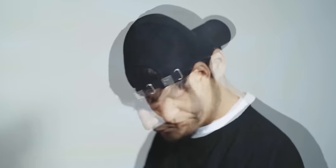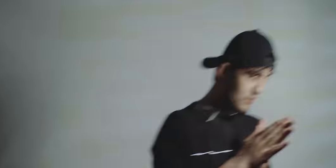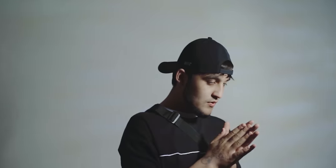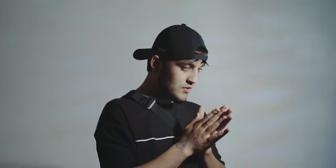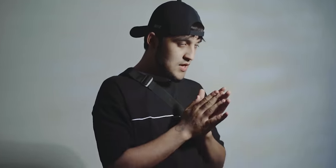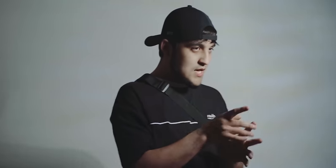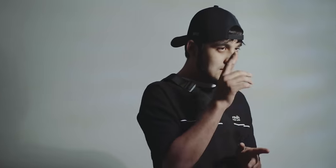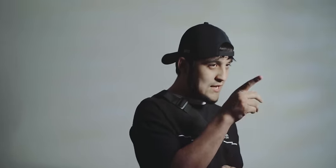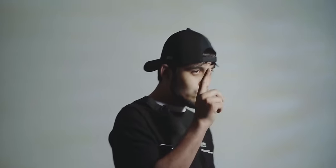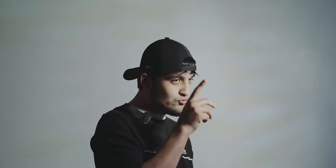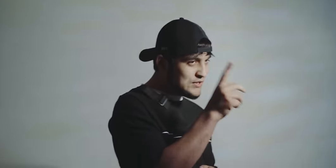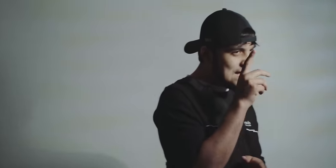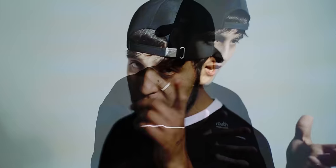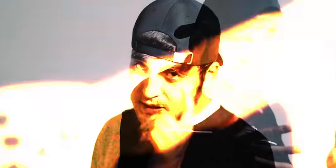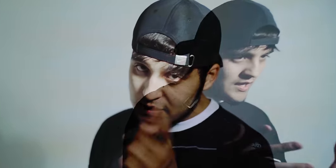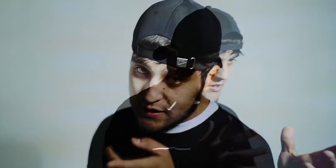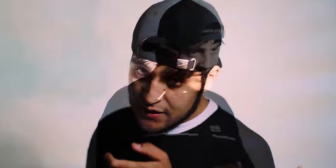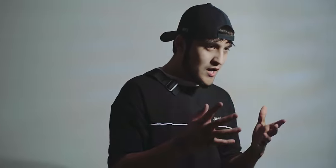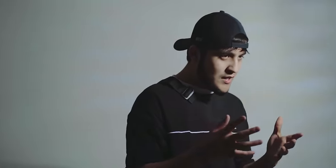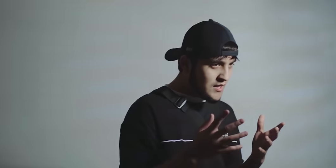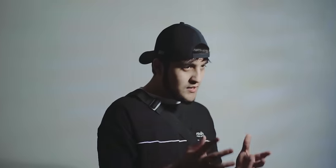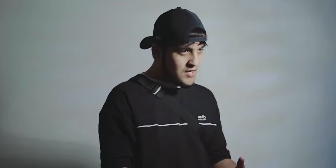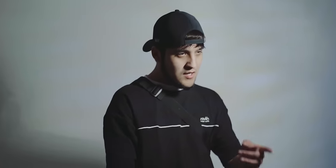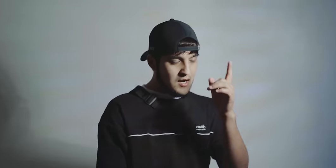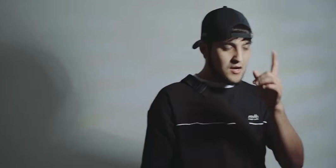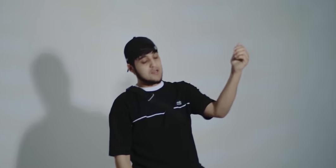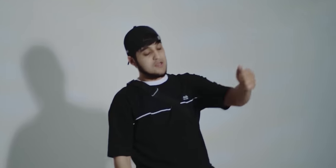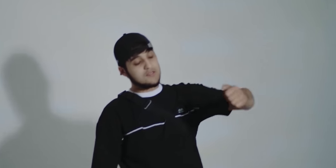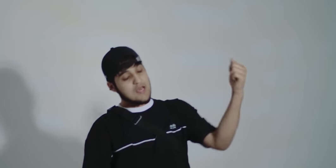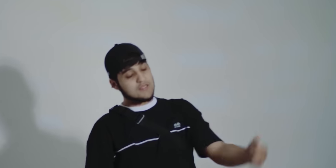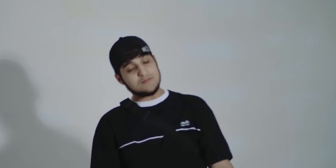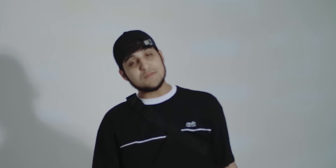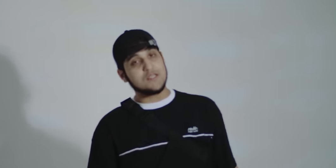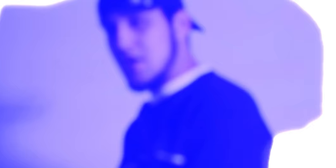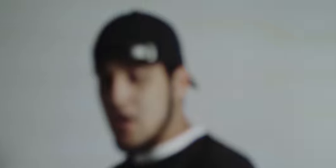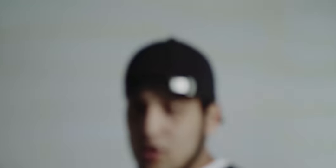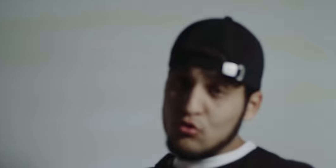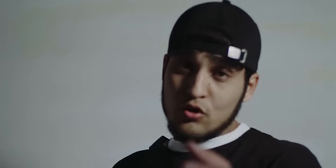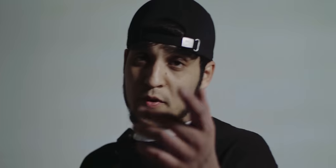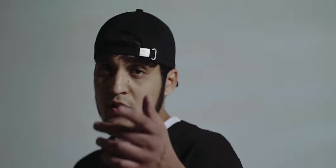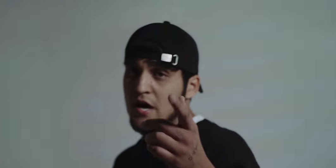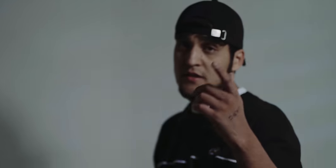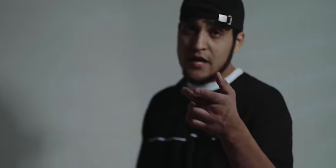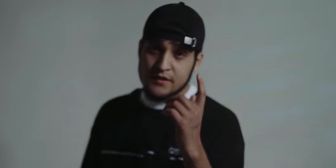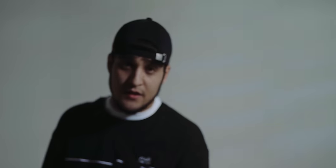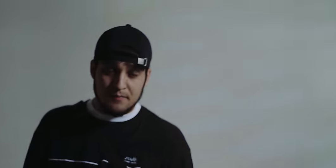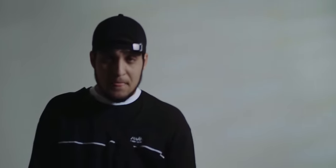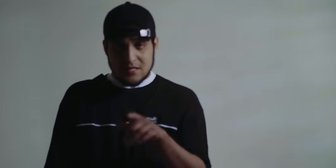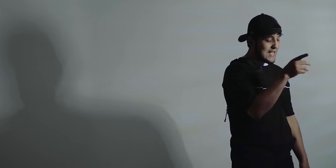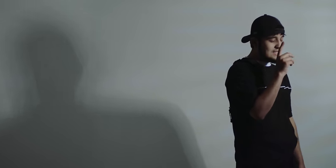Sən üçün gəldim, aynandan qaral dərdimli Yoxmı, ayt qədırım, sən